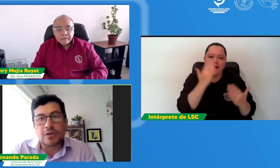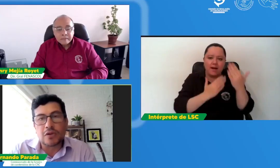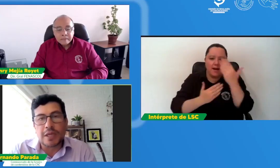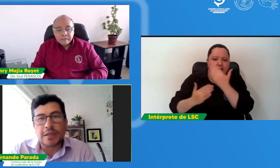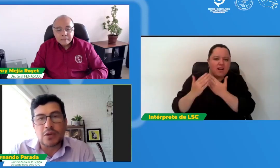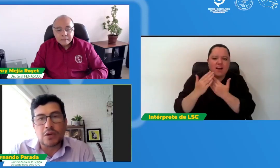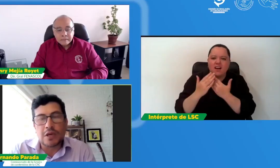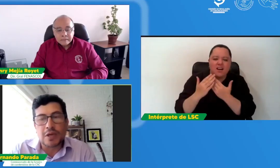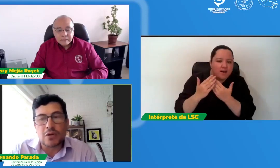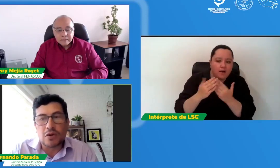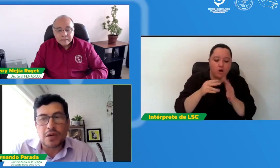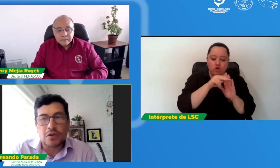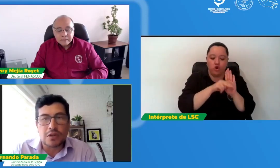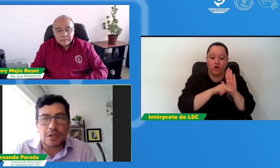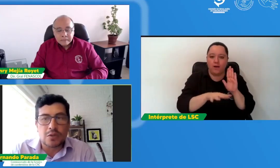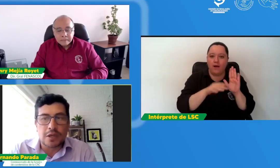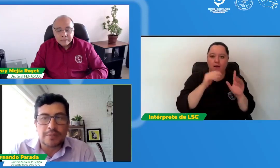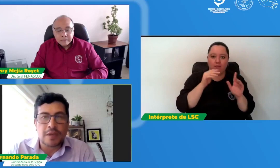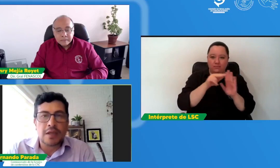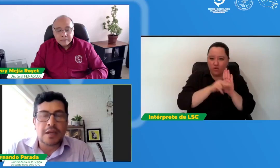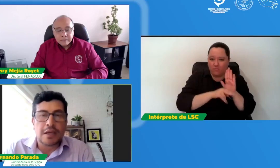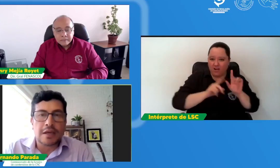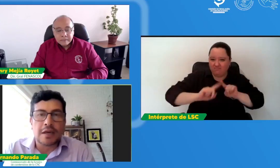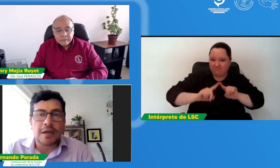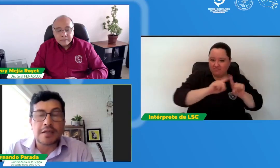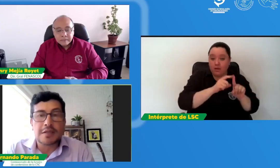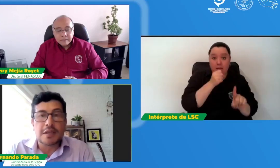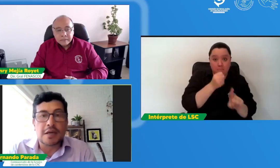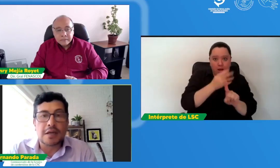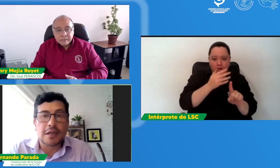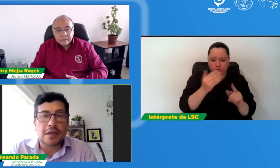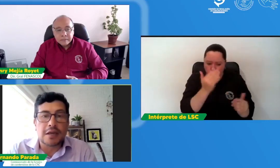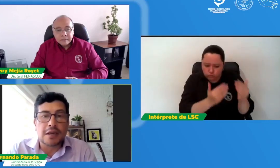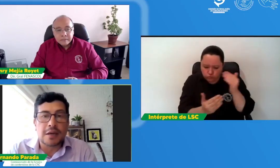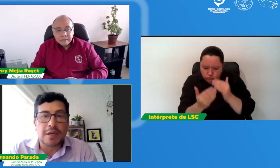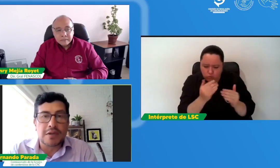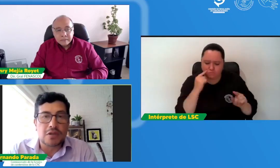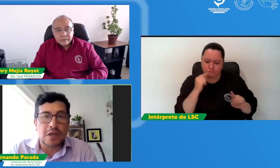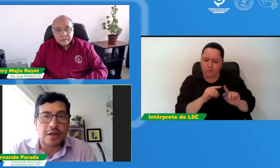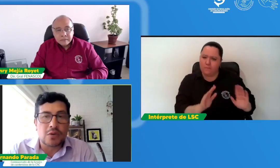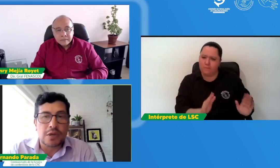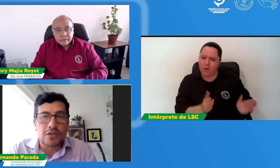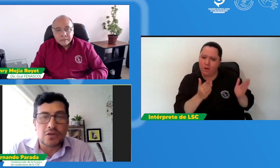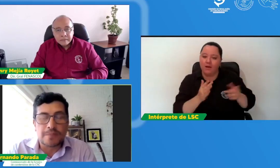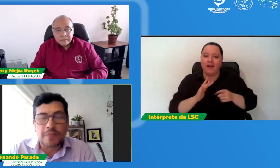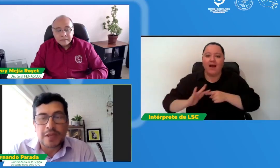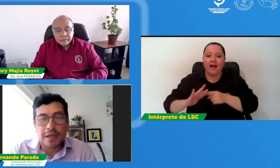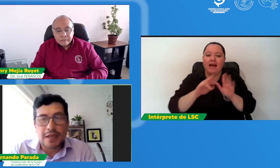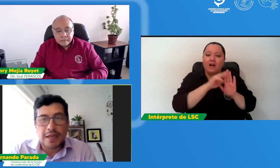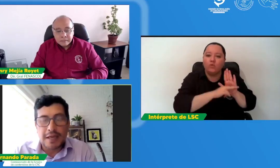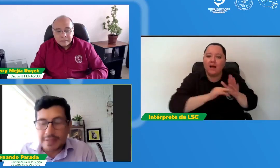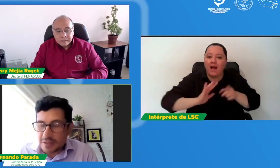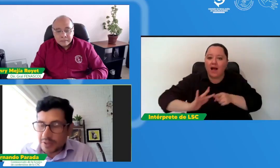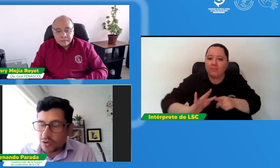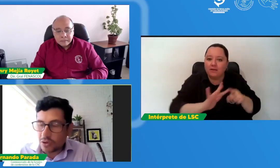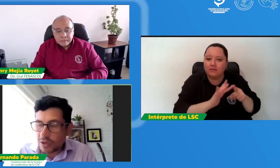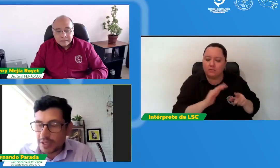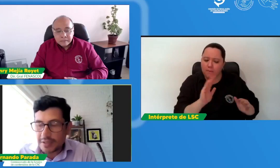normativo y la mejora continua en el análisis de la aplicación de la regulación. Estas metodologías